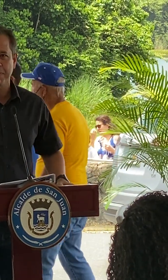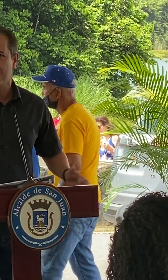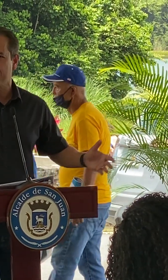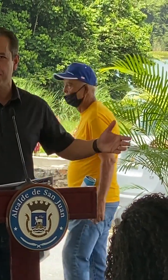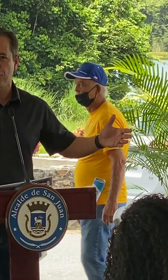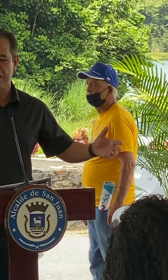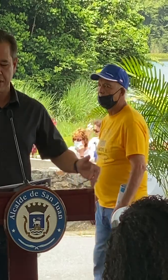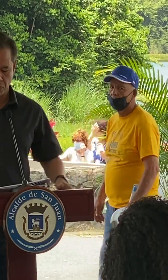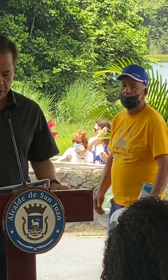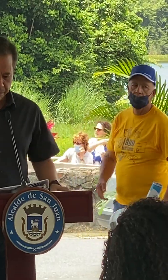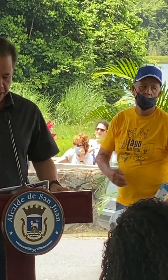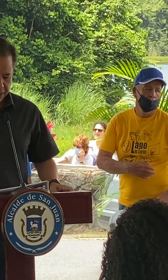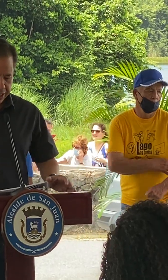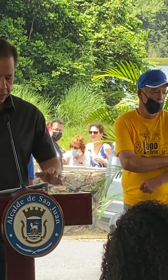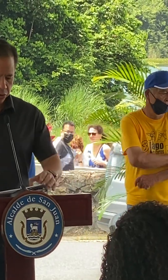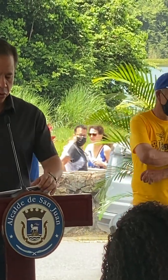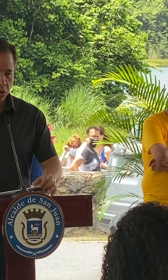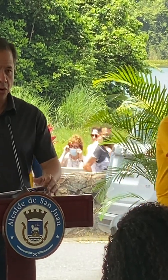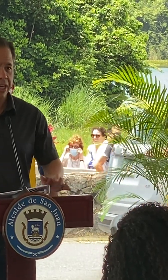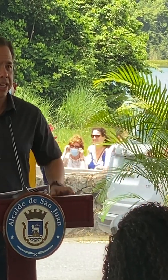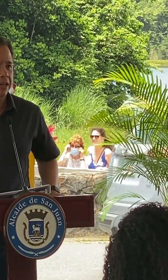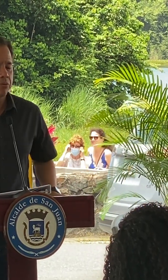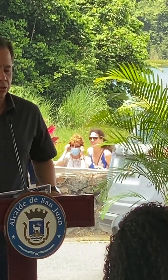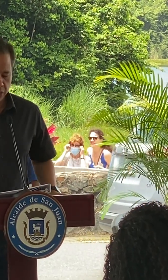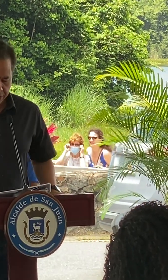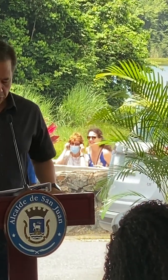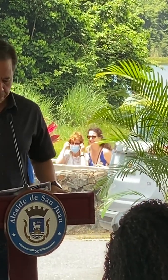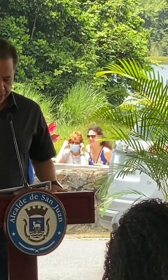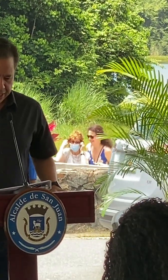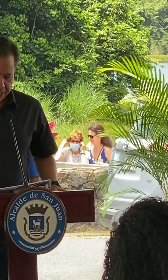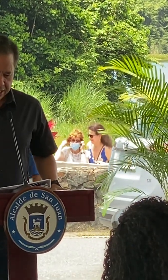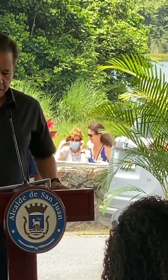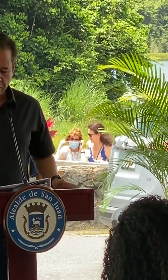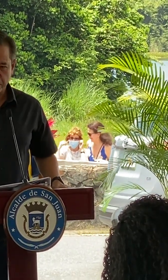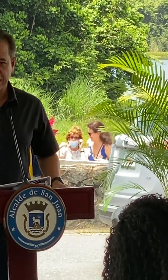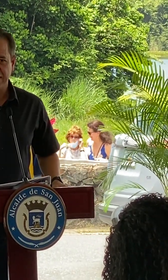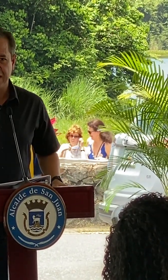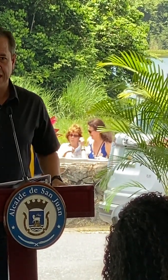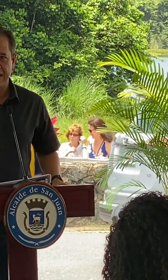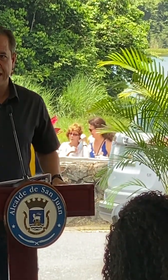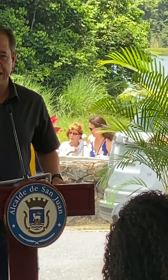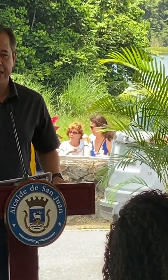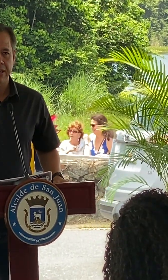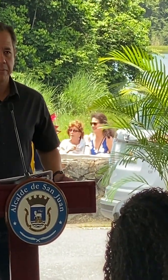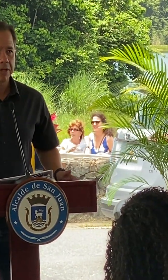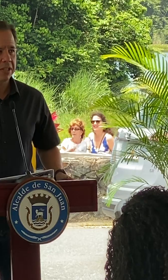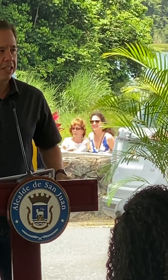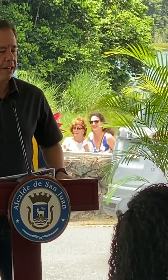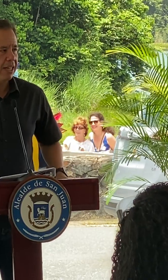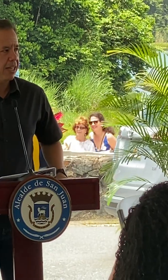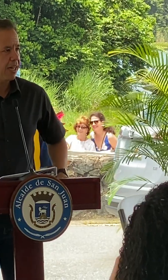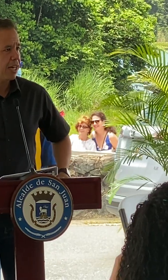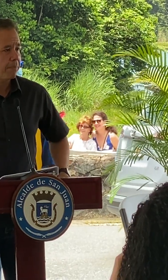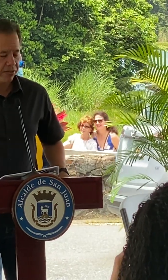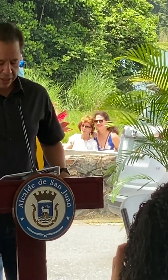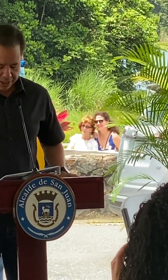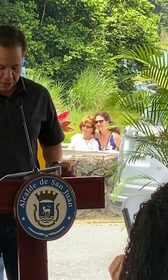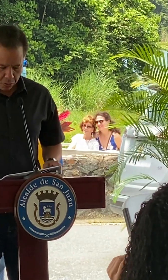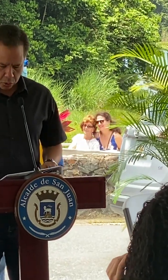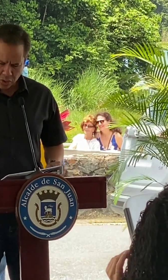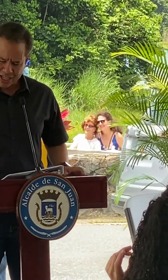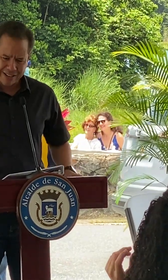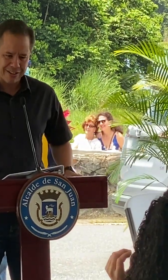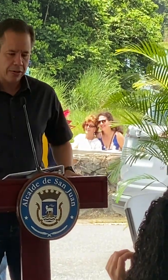comunidad y para beneficio de san juan y todo puerto rico y ahora pues quisiera permitirle a la